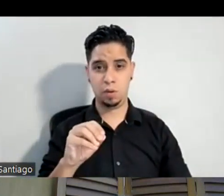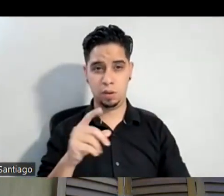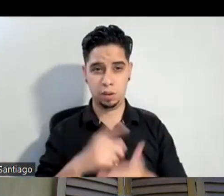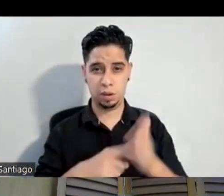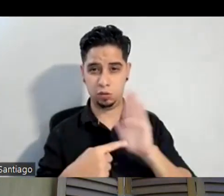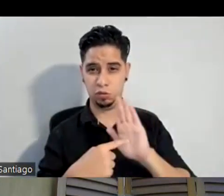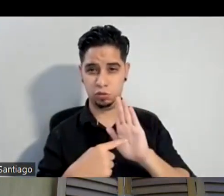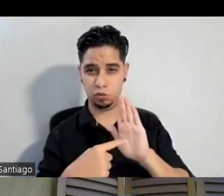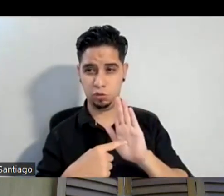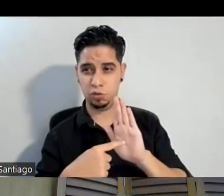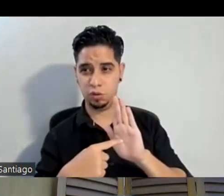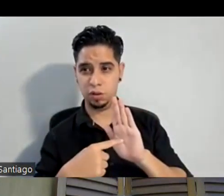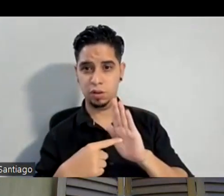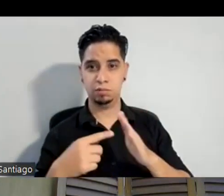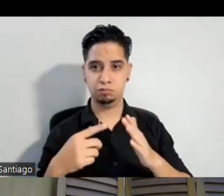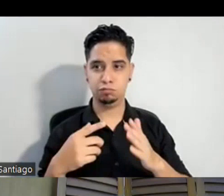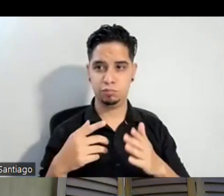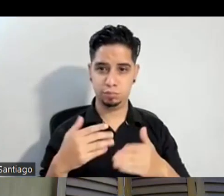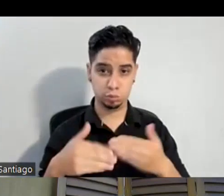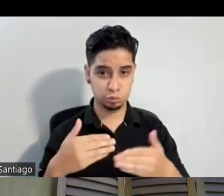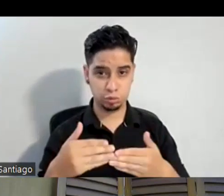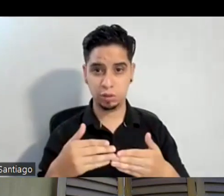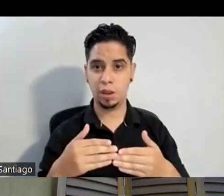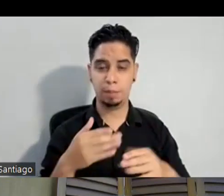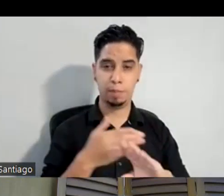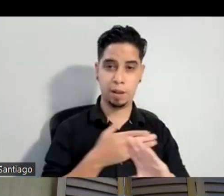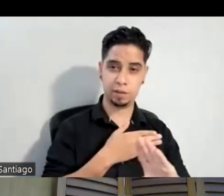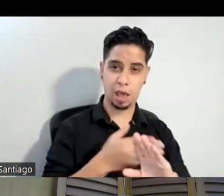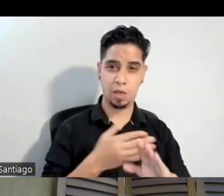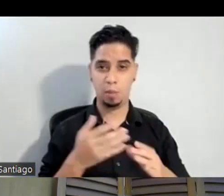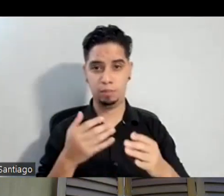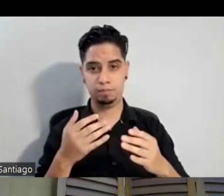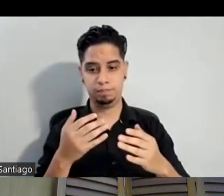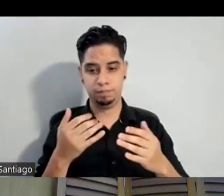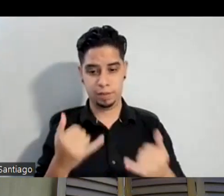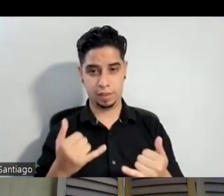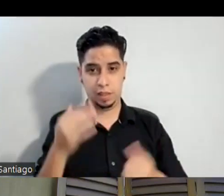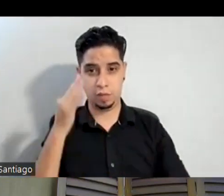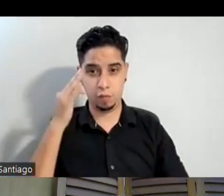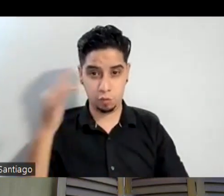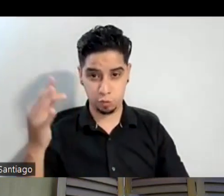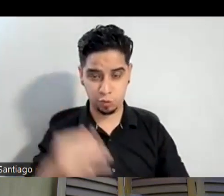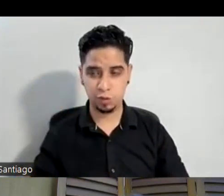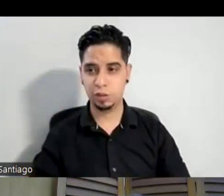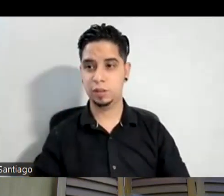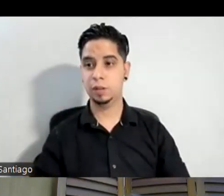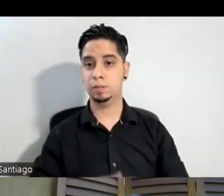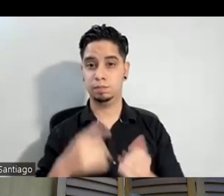a través de sus tres visitas del pasado presente y futuro este y es lo que motiva el cambio del personaje y yo